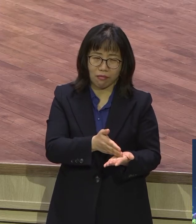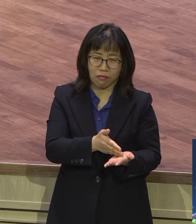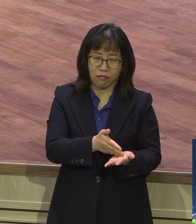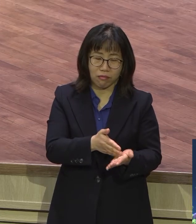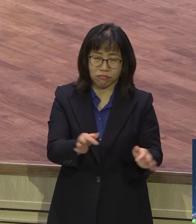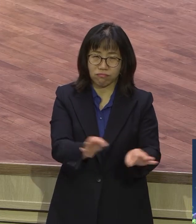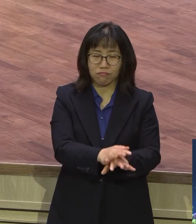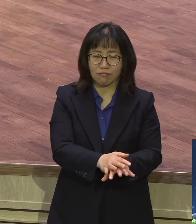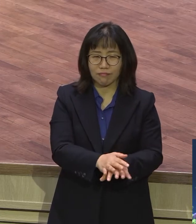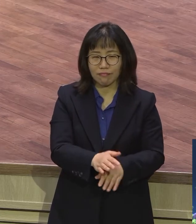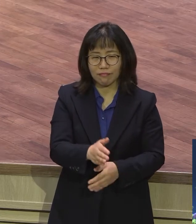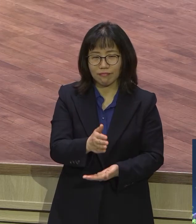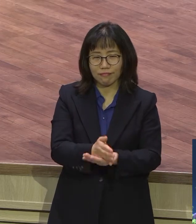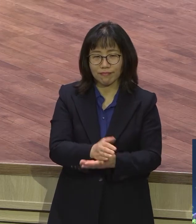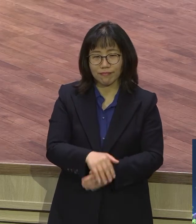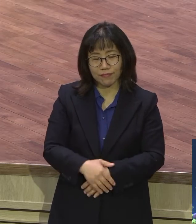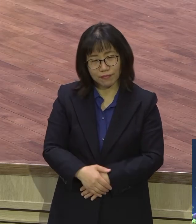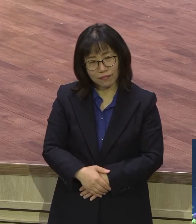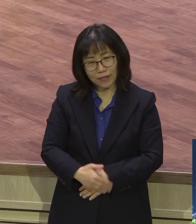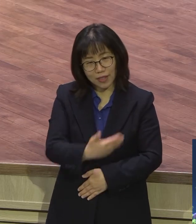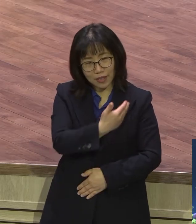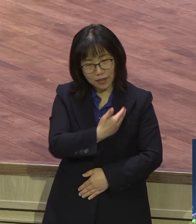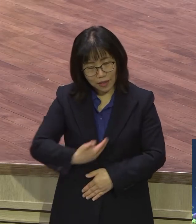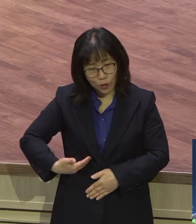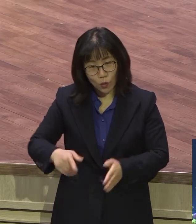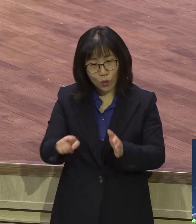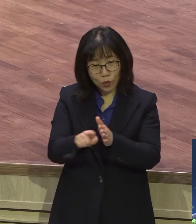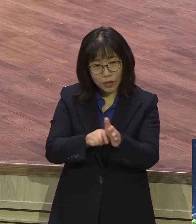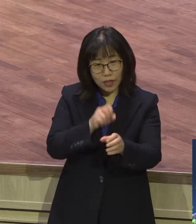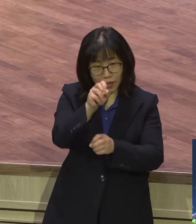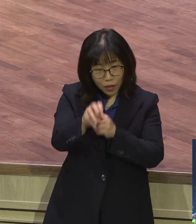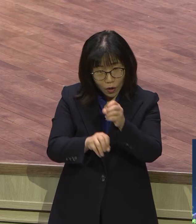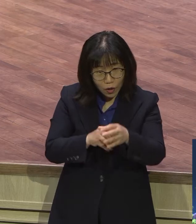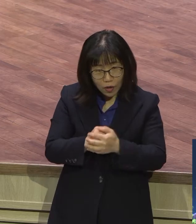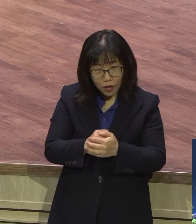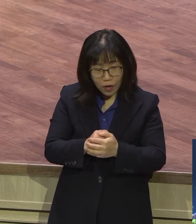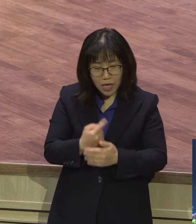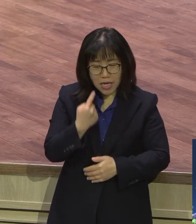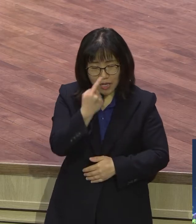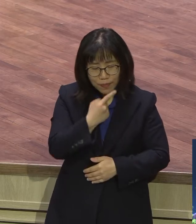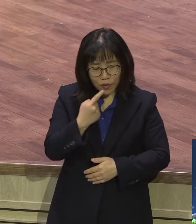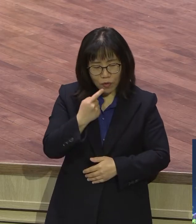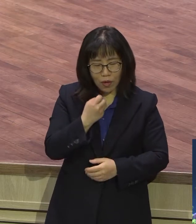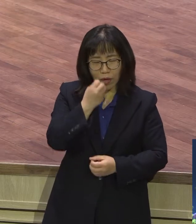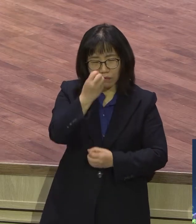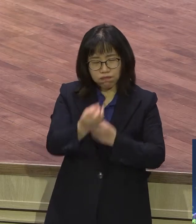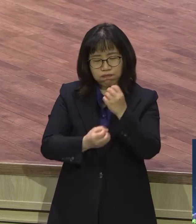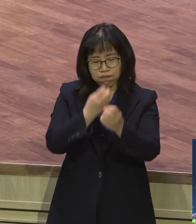사도신경도 사도들이 신앙고백으로 만드는 것 이걸 둘, 둘, 둘 아무 내용의 관계가 없어요